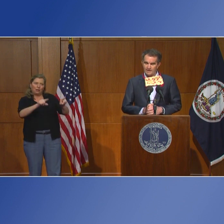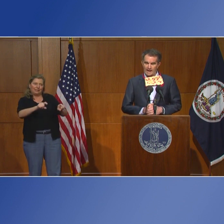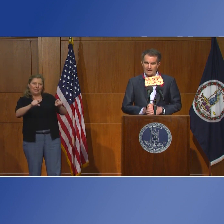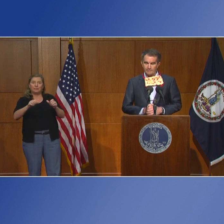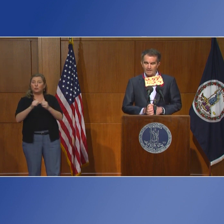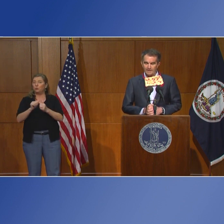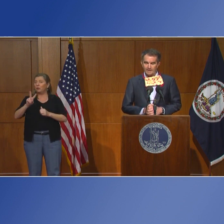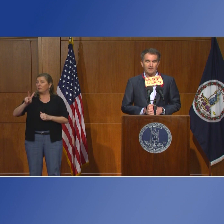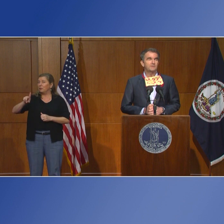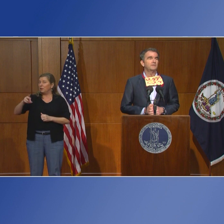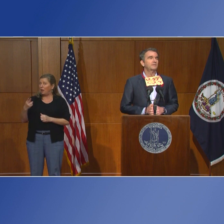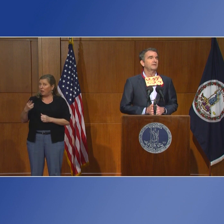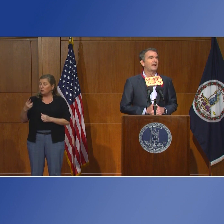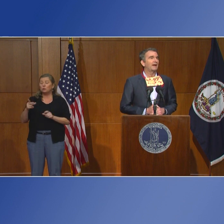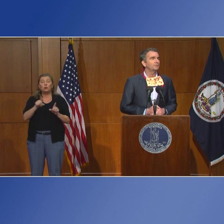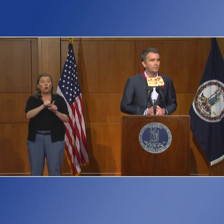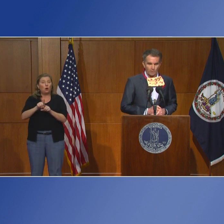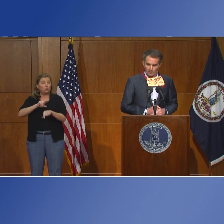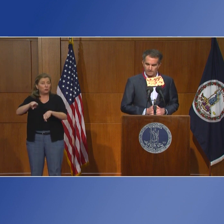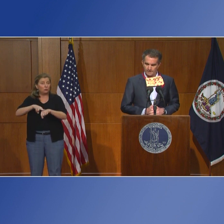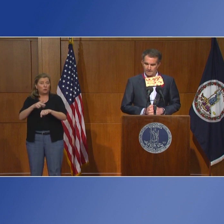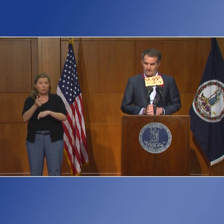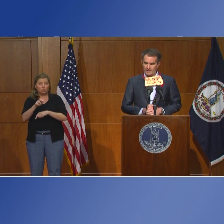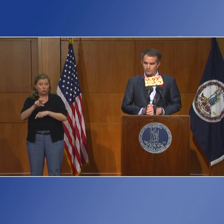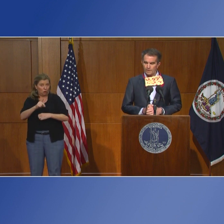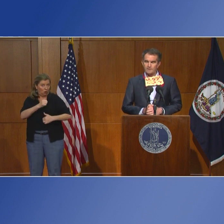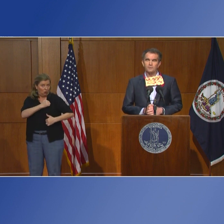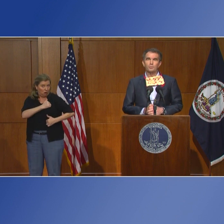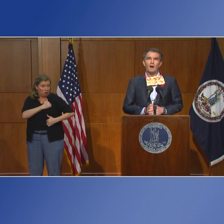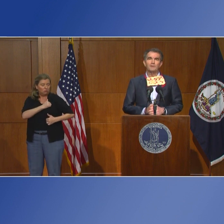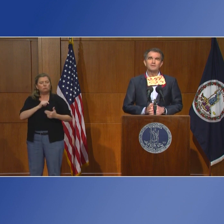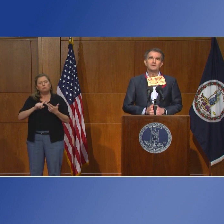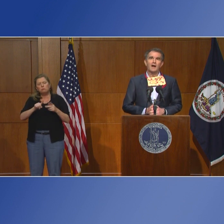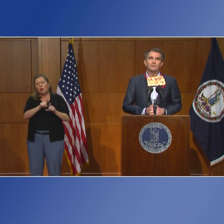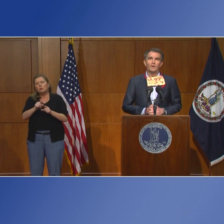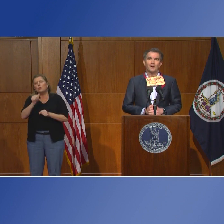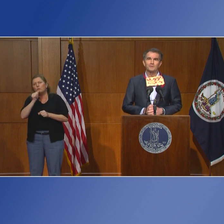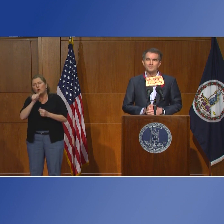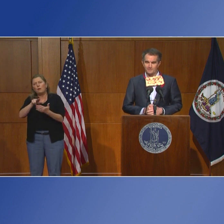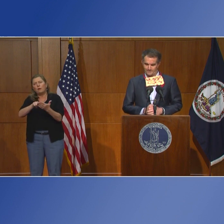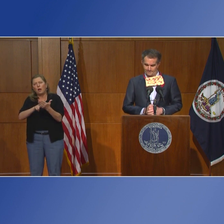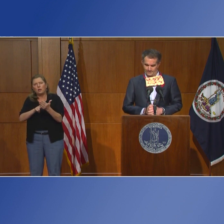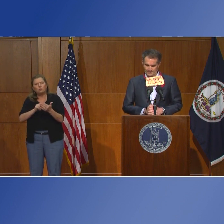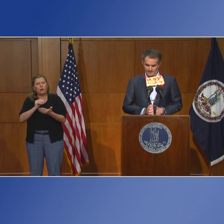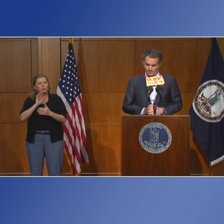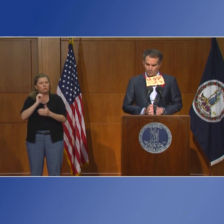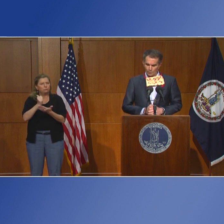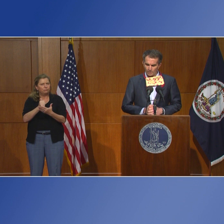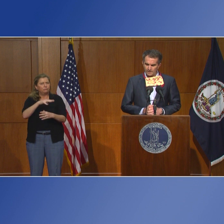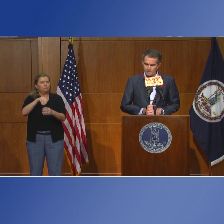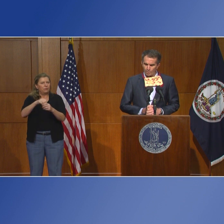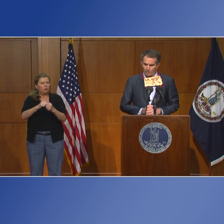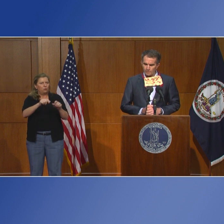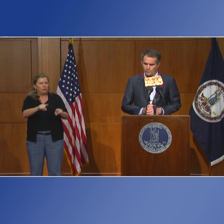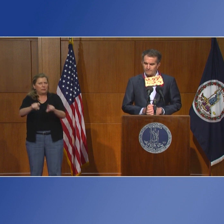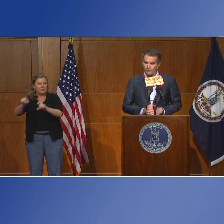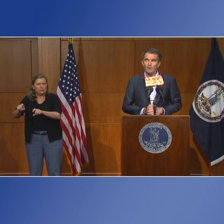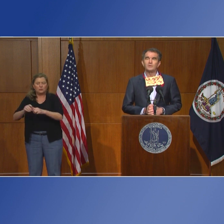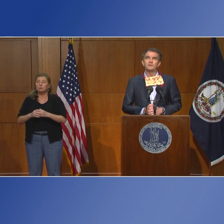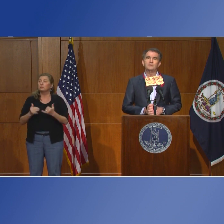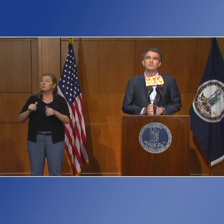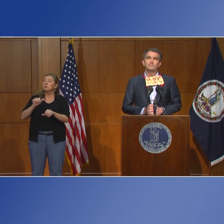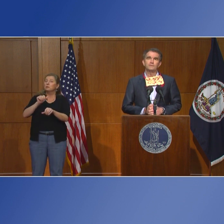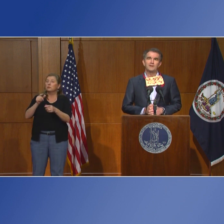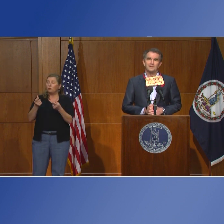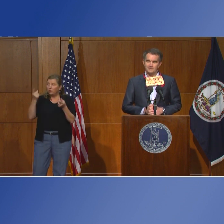En muchos casos, la Guardia Nacional y contratistas privados han ayudado. Hemos trabajado